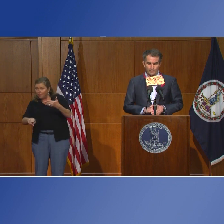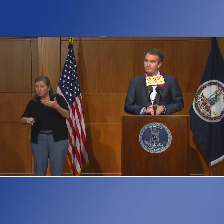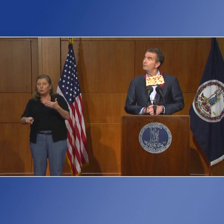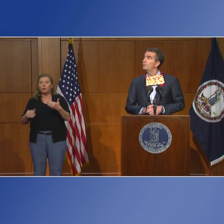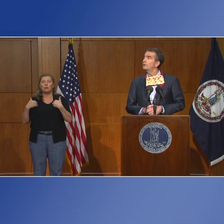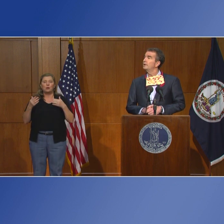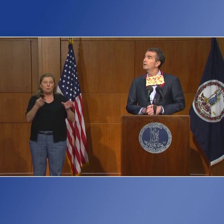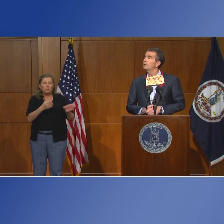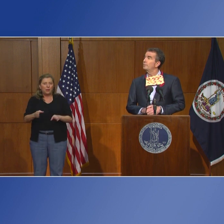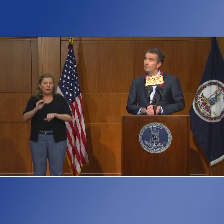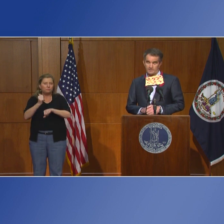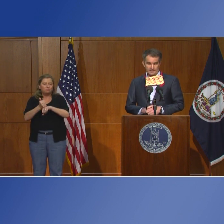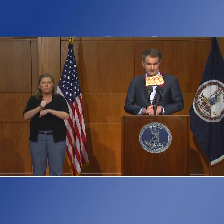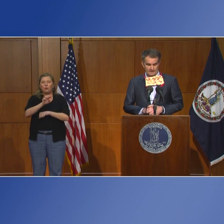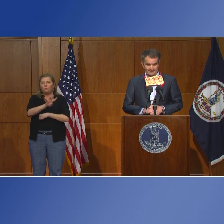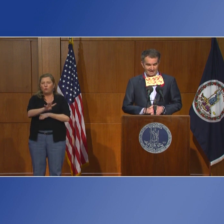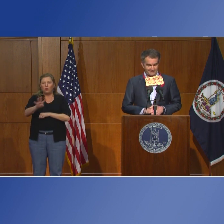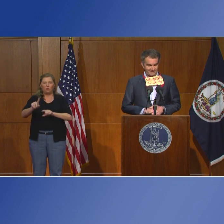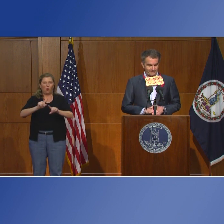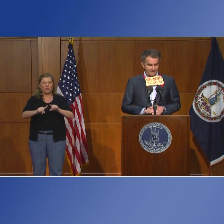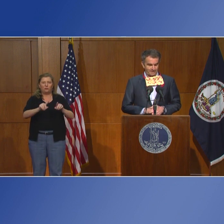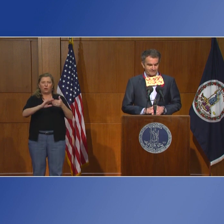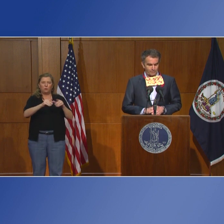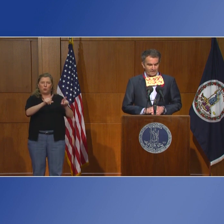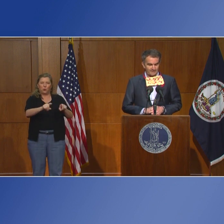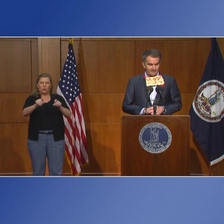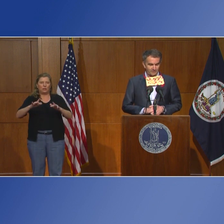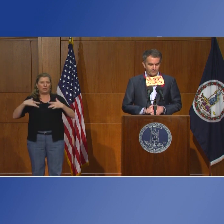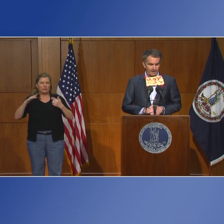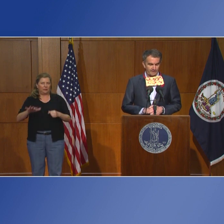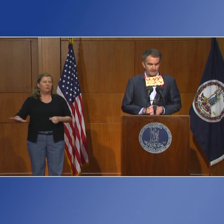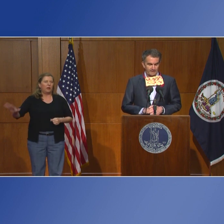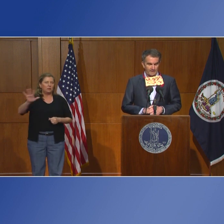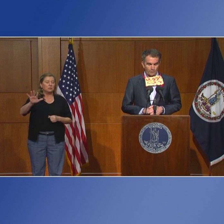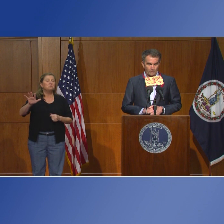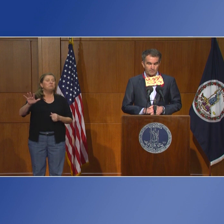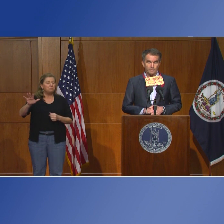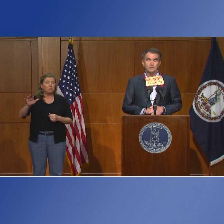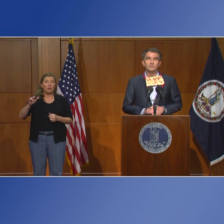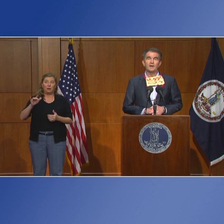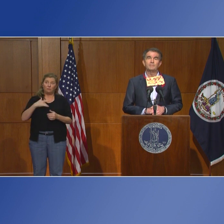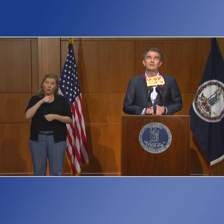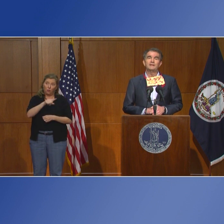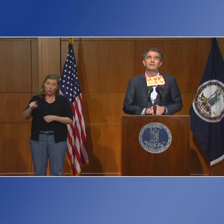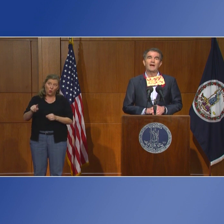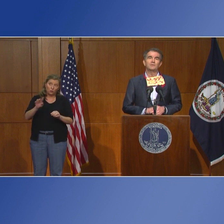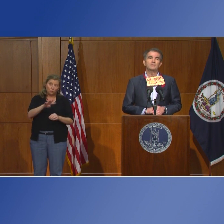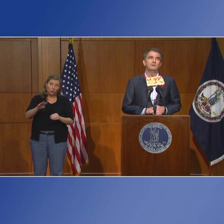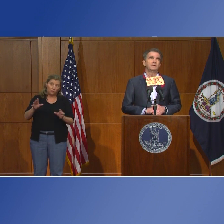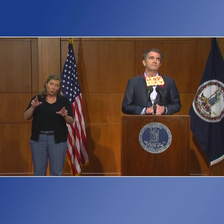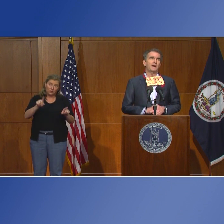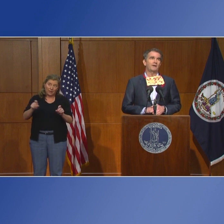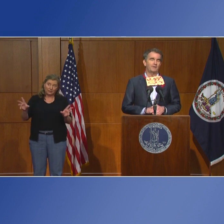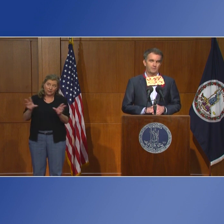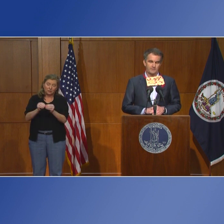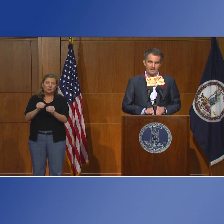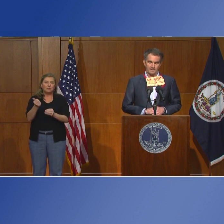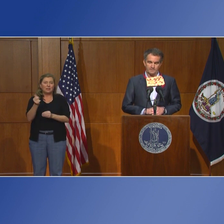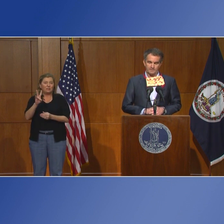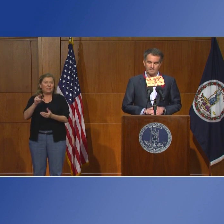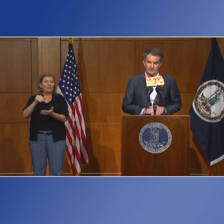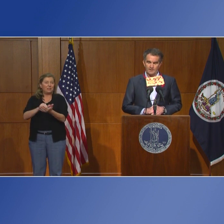estamos planeando 44 eventos en la comunidad para pruebas y van a incluir 17